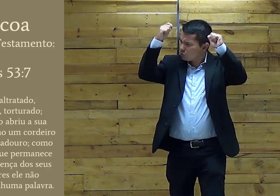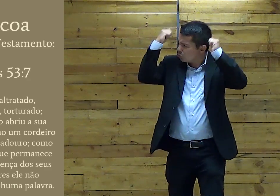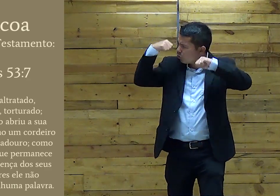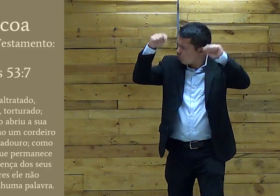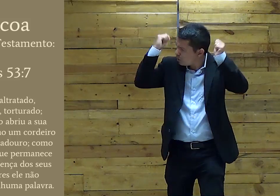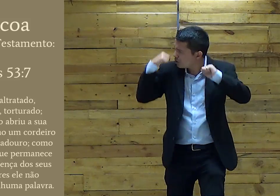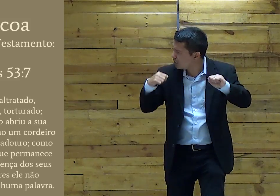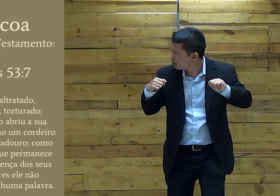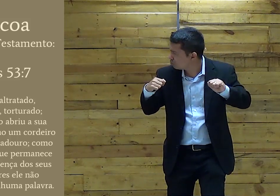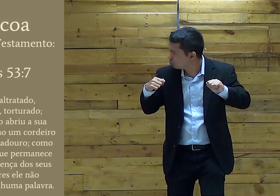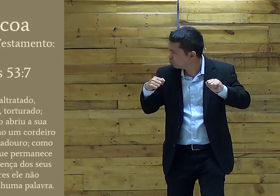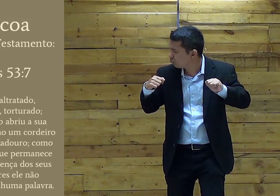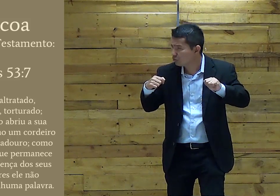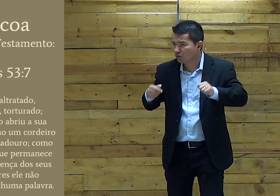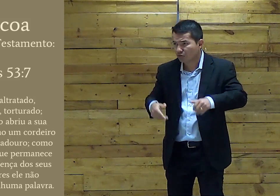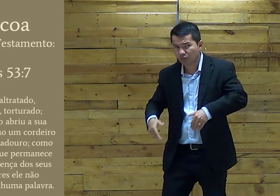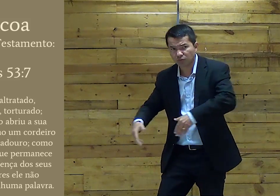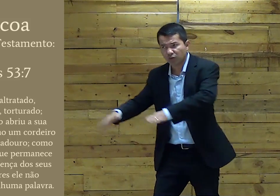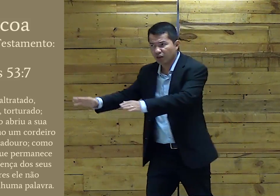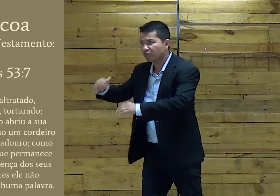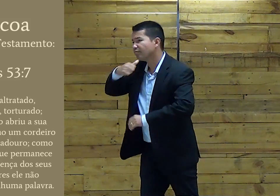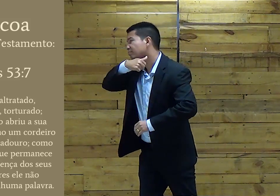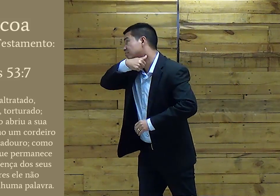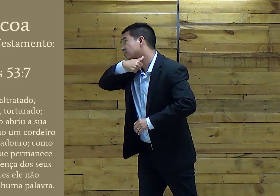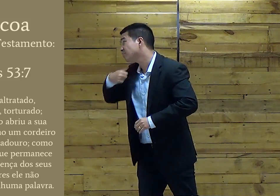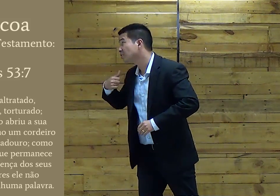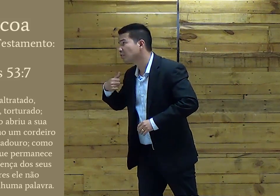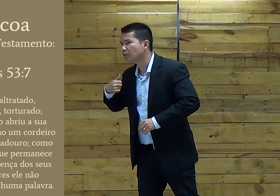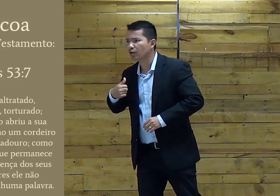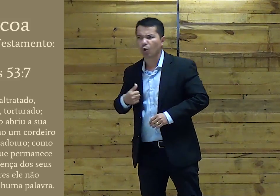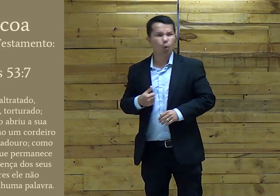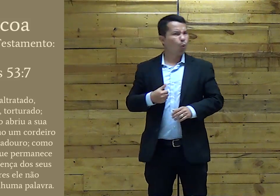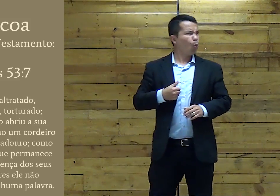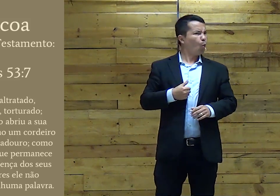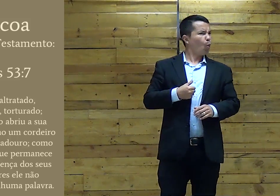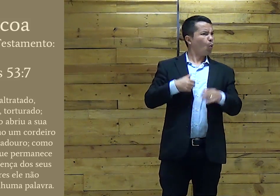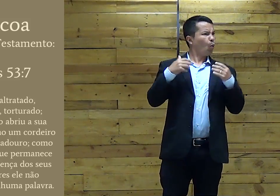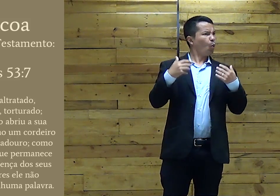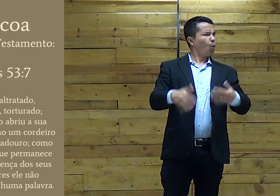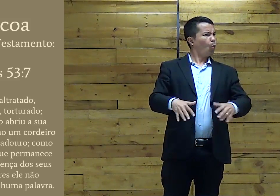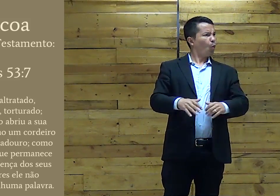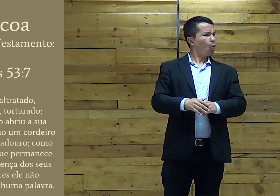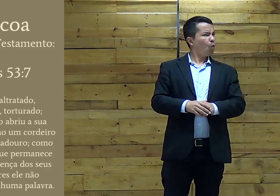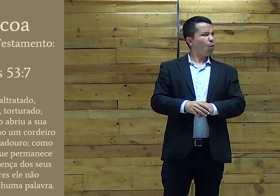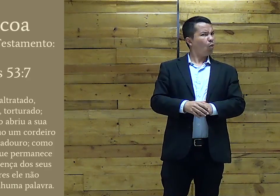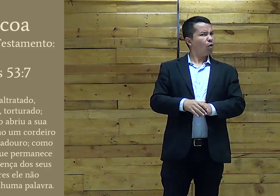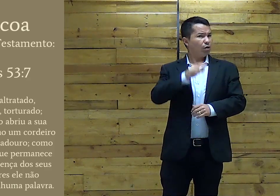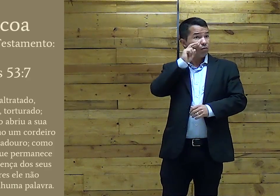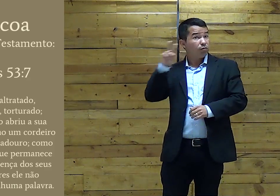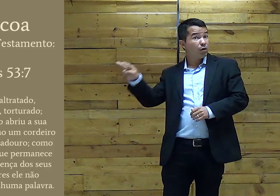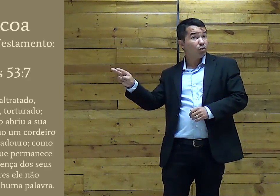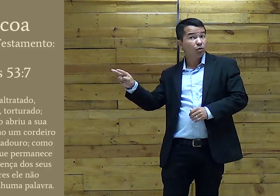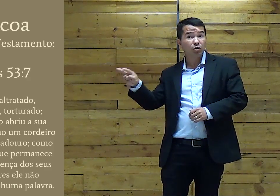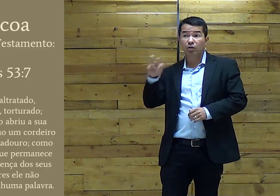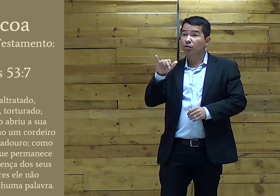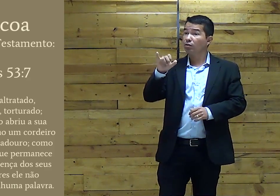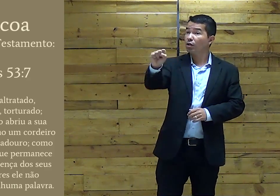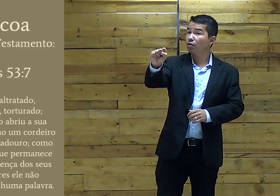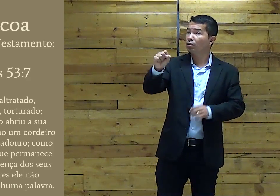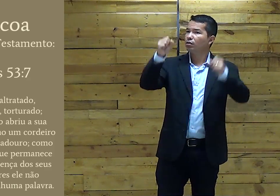Como um cordeiro Levado ao matador Como uma ovelha Pense Que forte isso